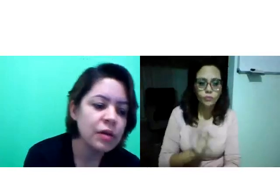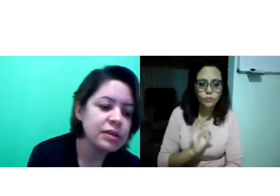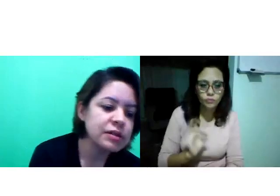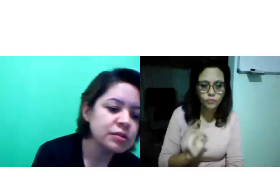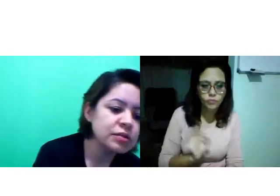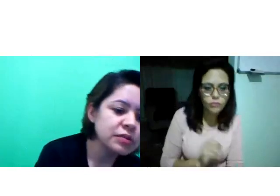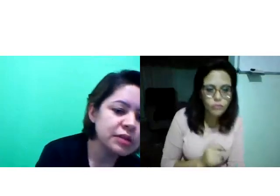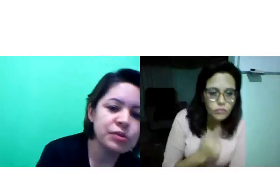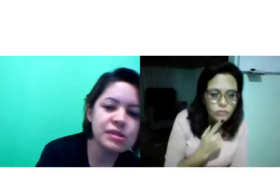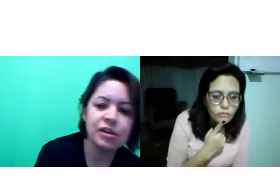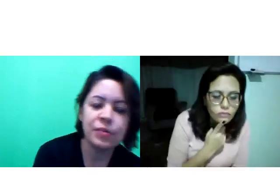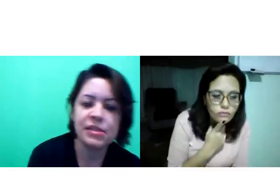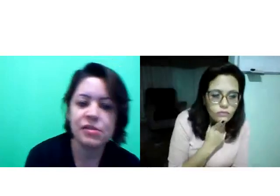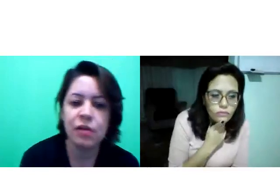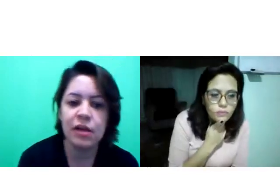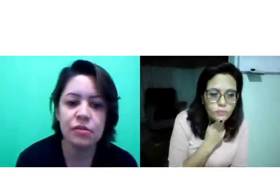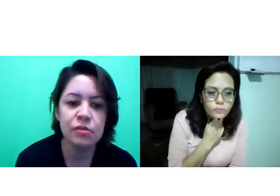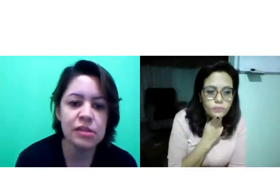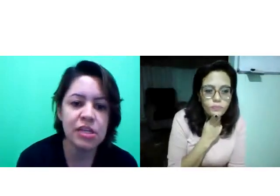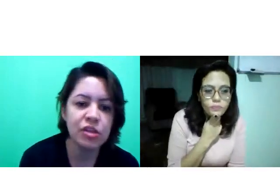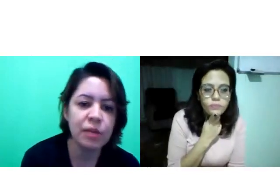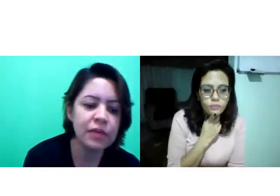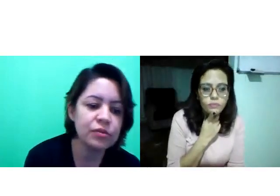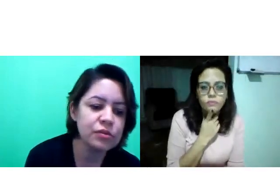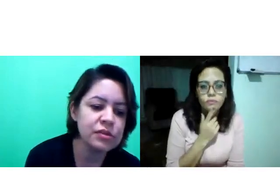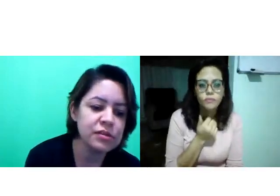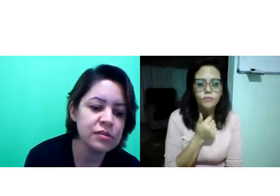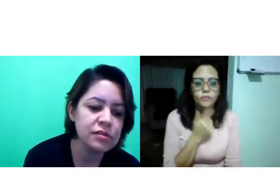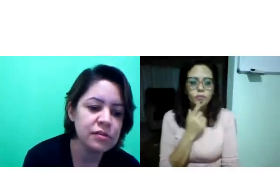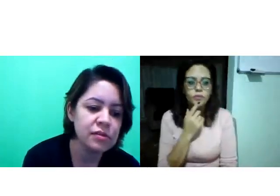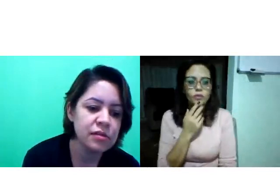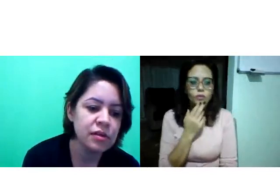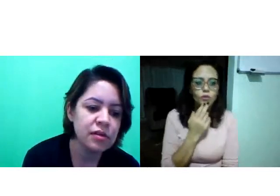Estou aguardando. Está tudo certo, Patrícia. Estou aguardando os questionamentos.